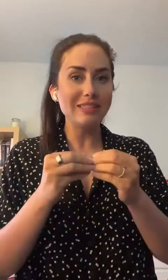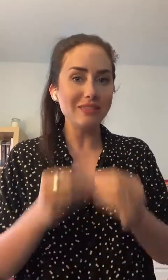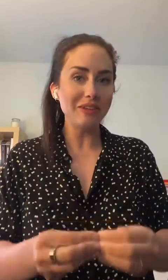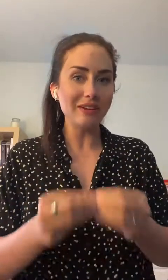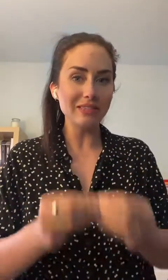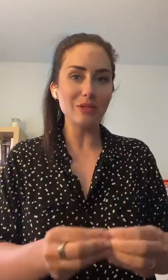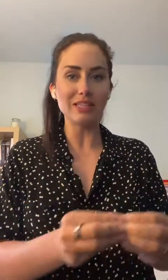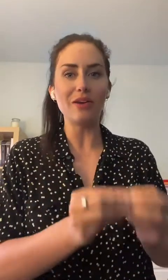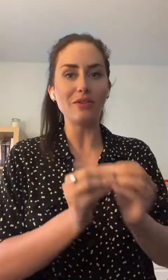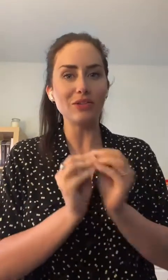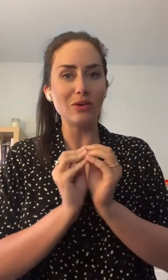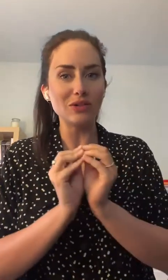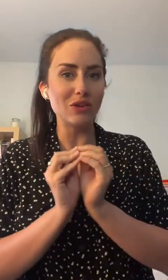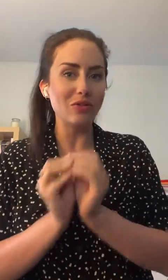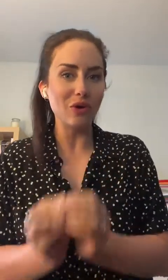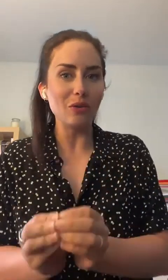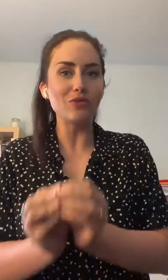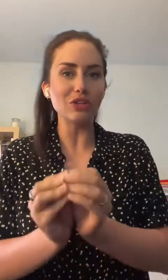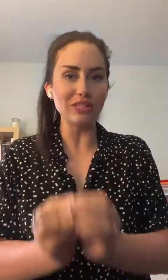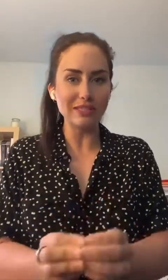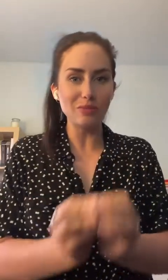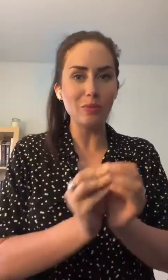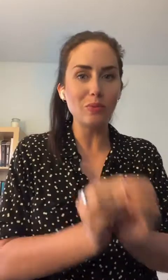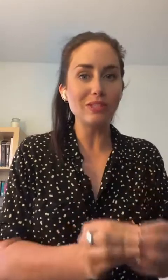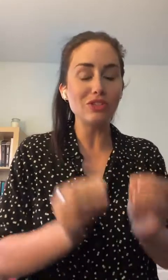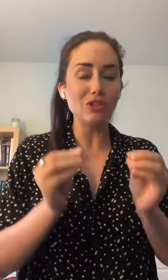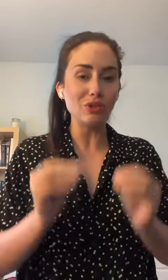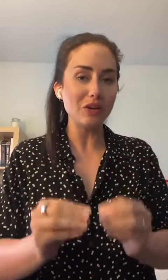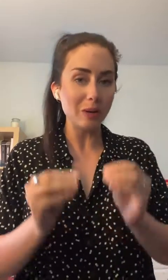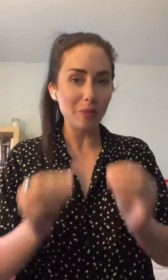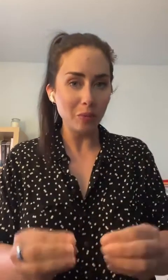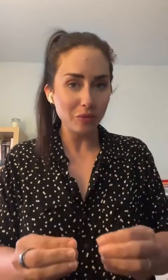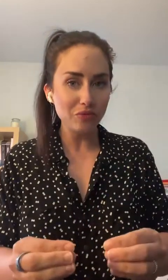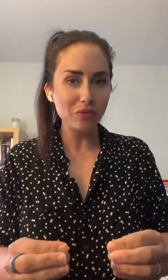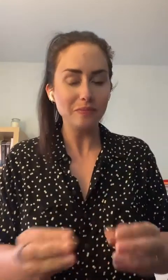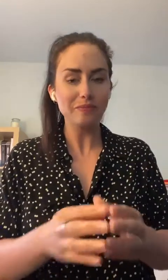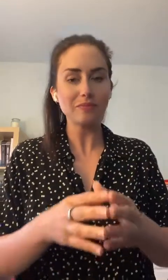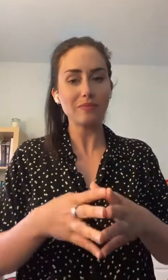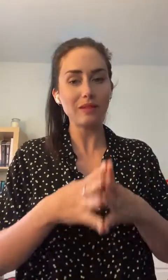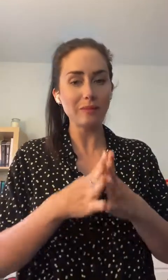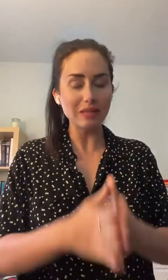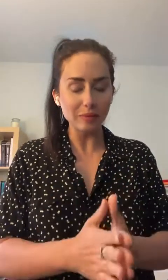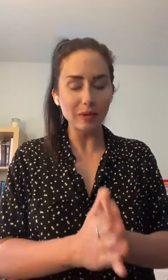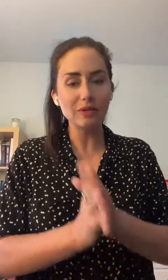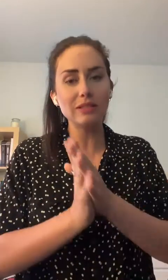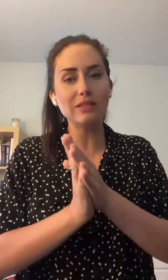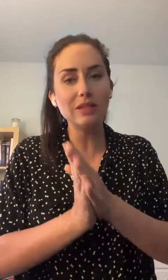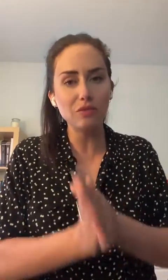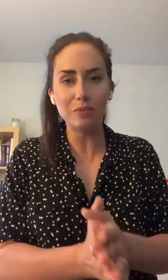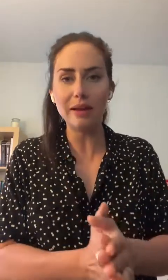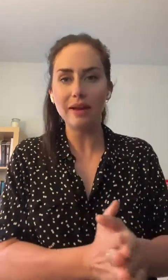y a différents types de salons selon votre type de peau. C'est juste de trouver le bon pour vous. Mais à ce moment-là, s'il vous plaît,